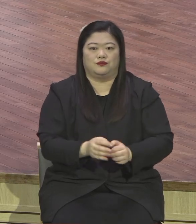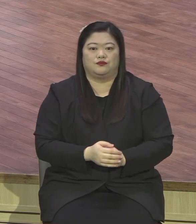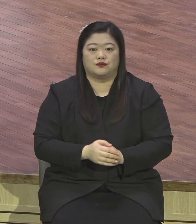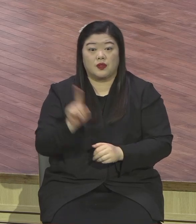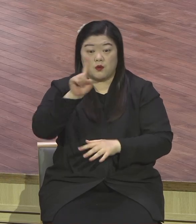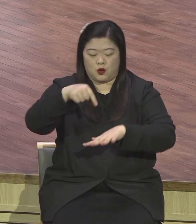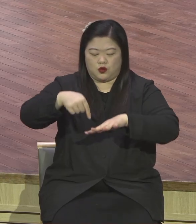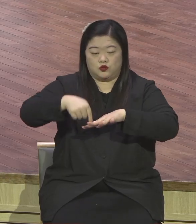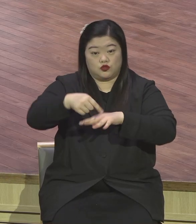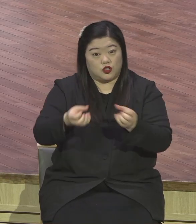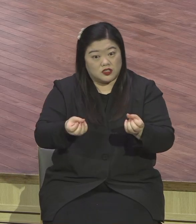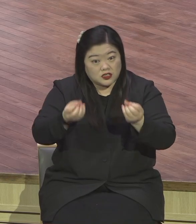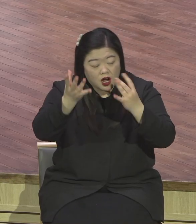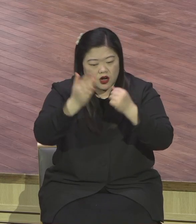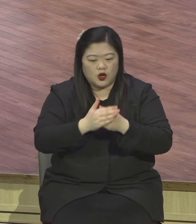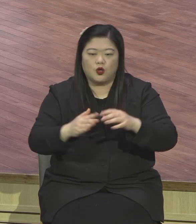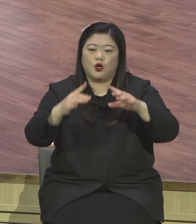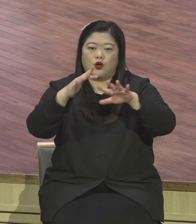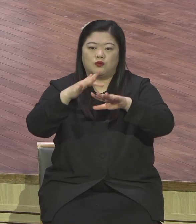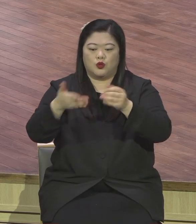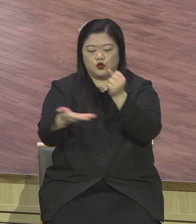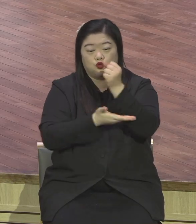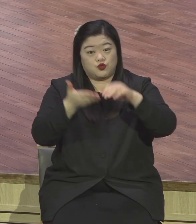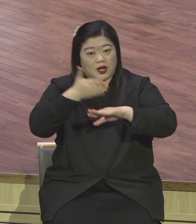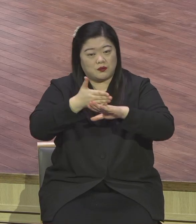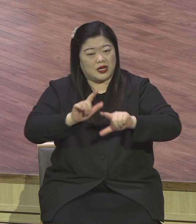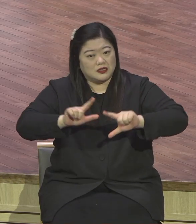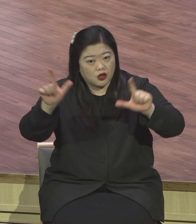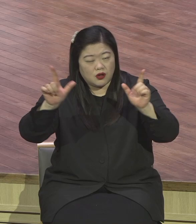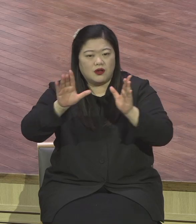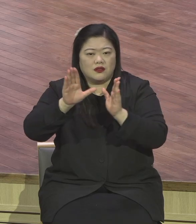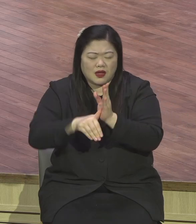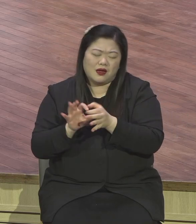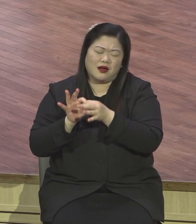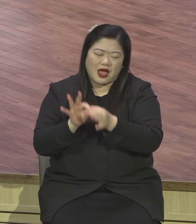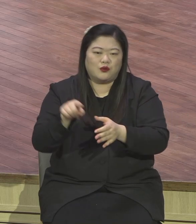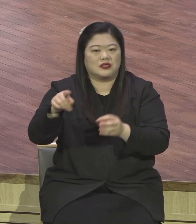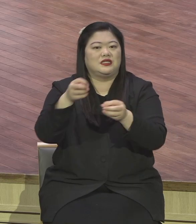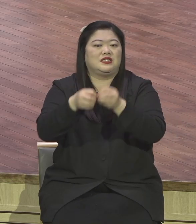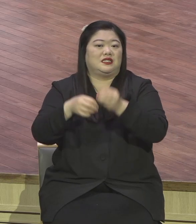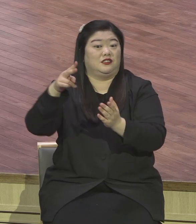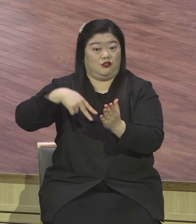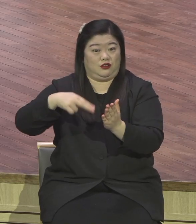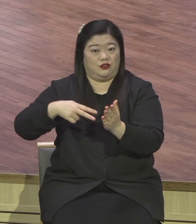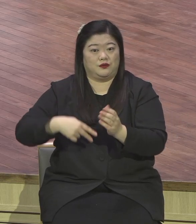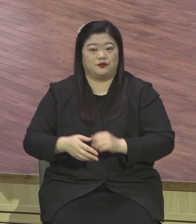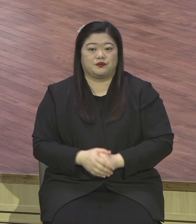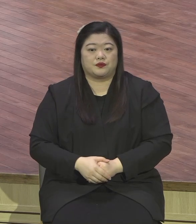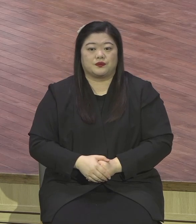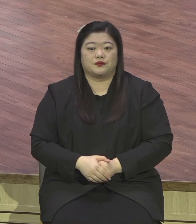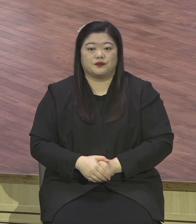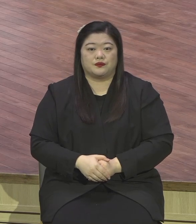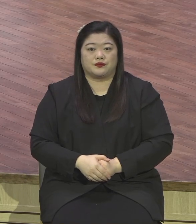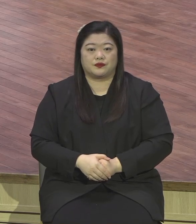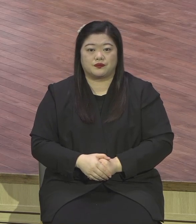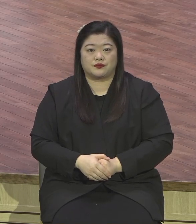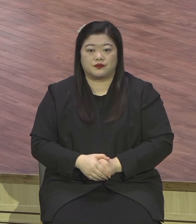불려지는 시라는 것입니다. 특별히 본문의 초하루는 이스라엘의 종교력에서 한내를 시작하는 의미예요.